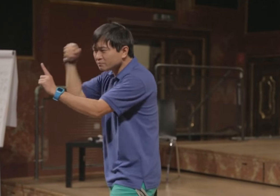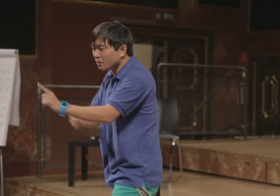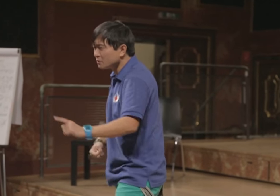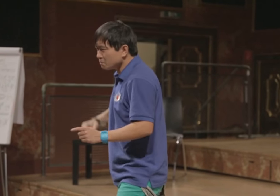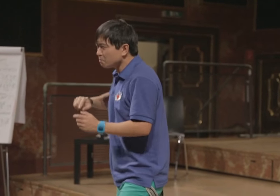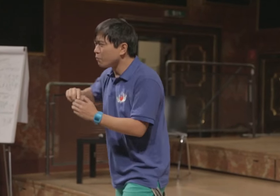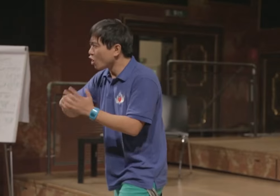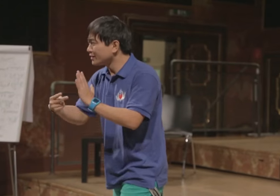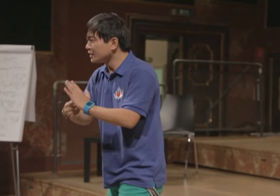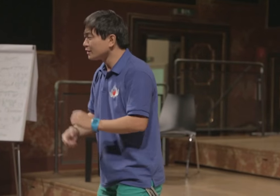dafür hat, hat schon verloren.